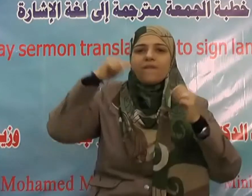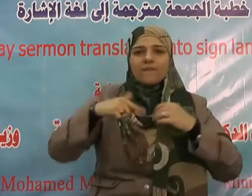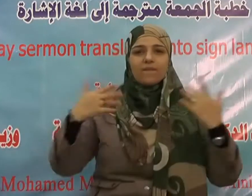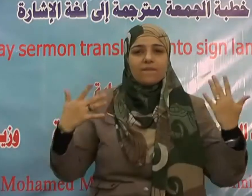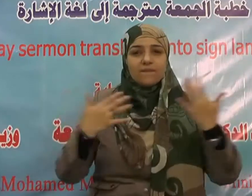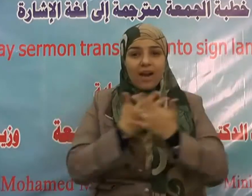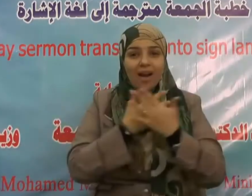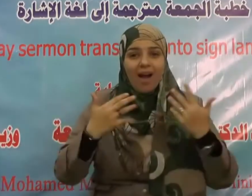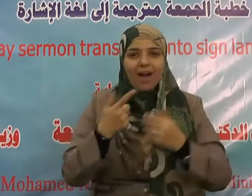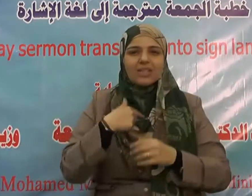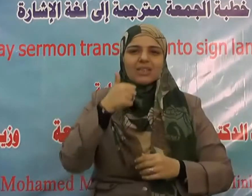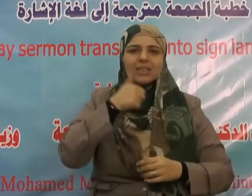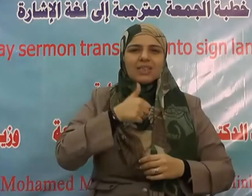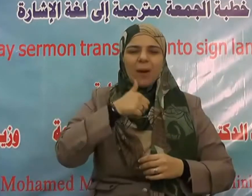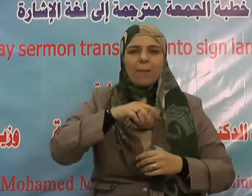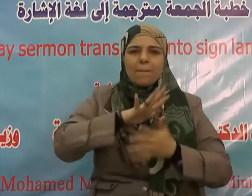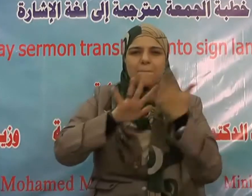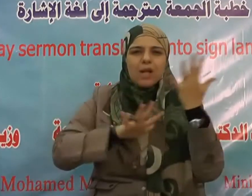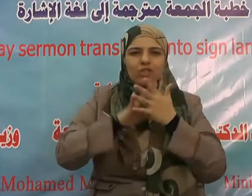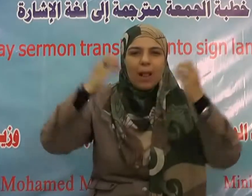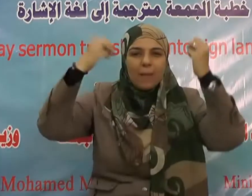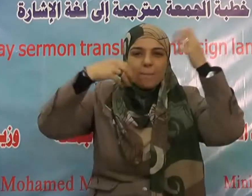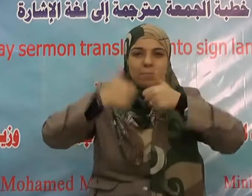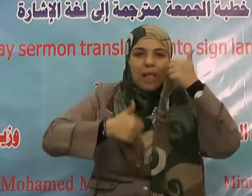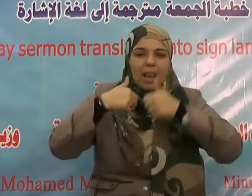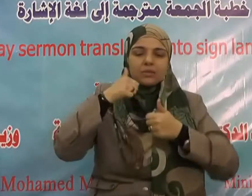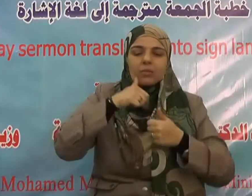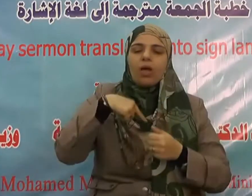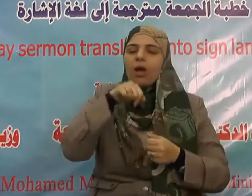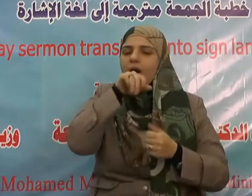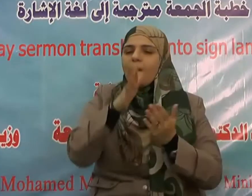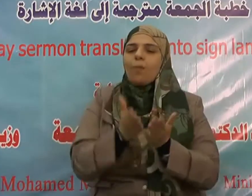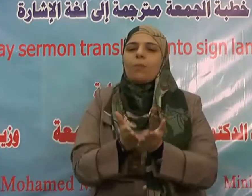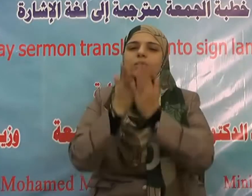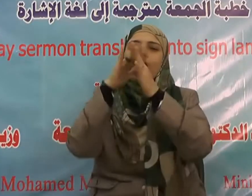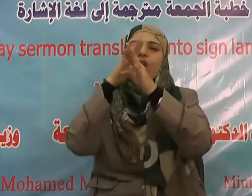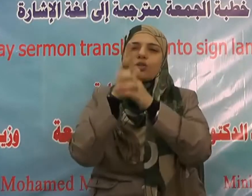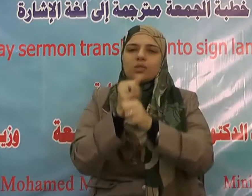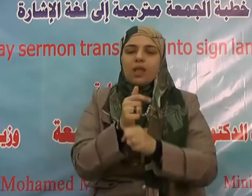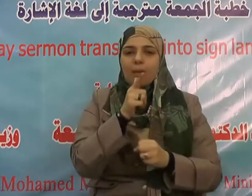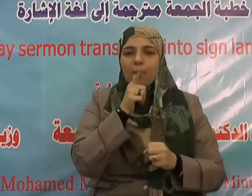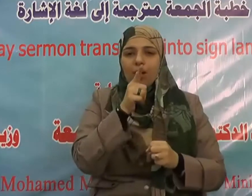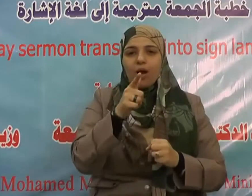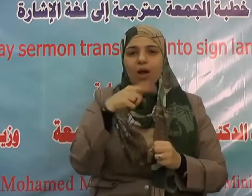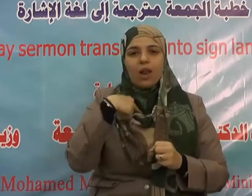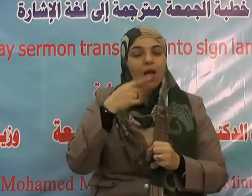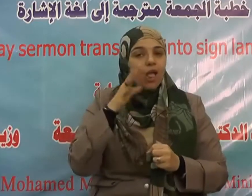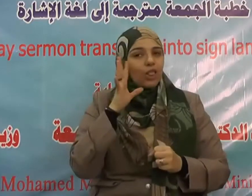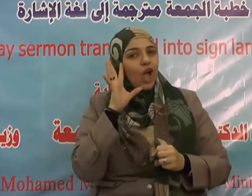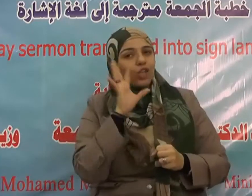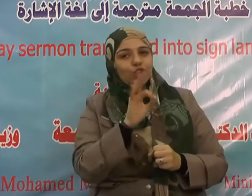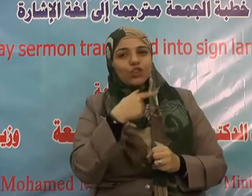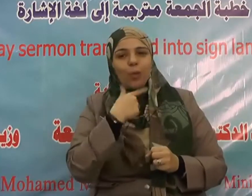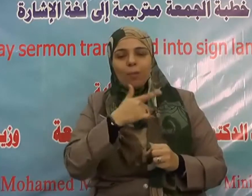فالإيمان الصادق يجعل العبد في معية الله عز وجل حيث يقول